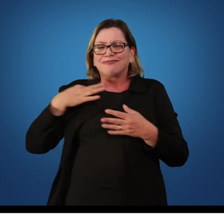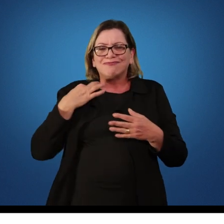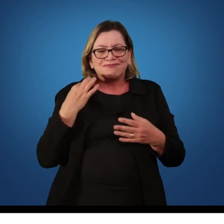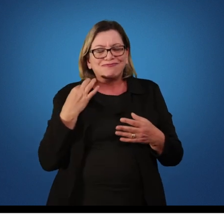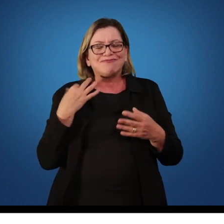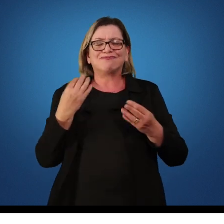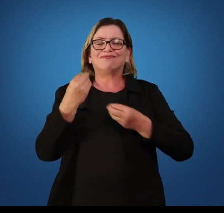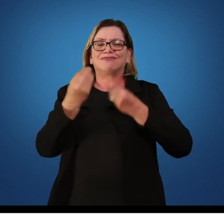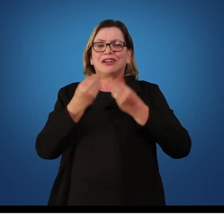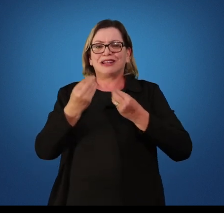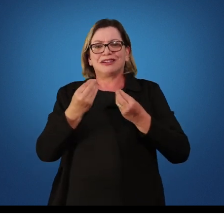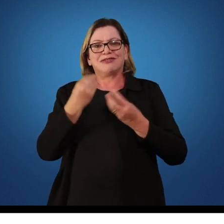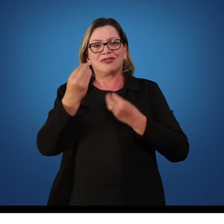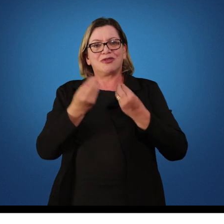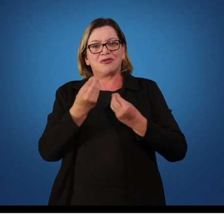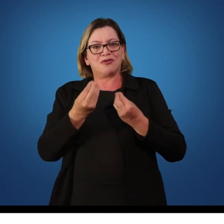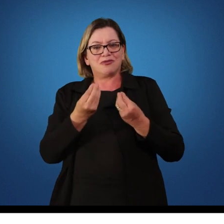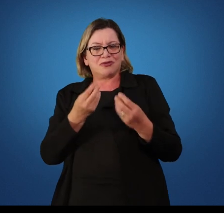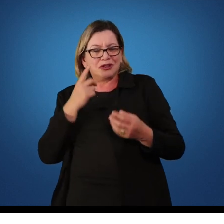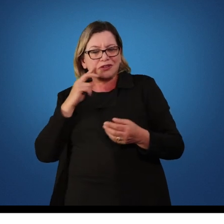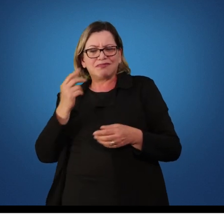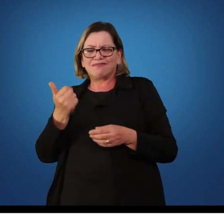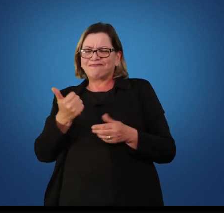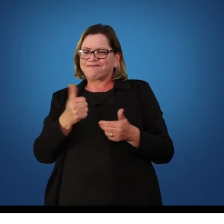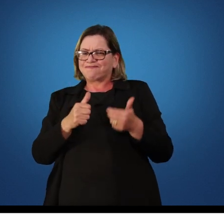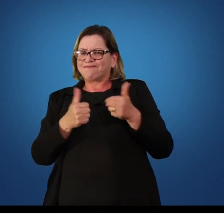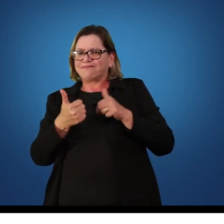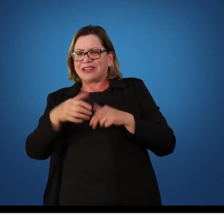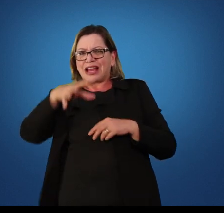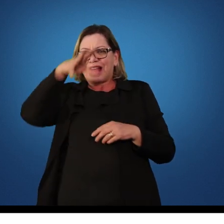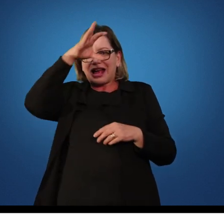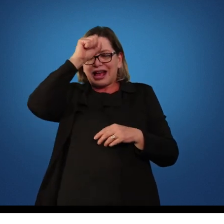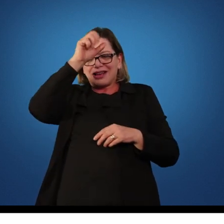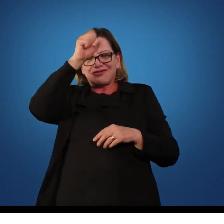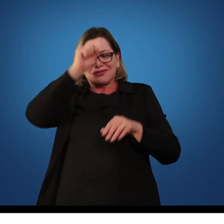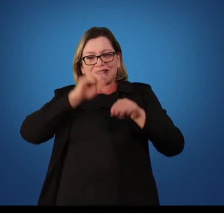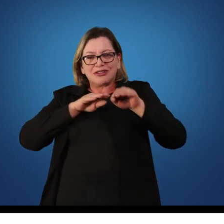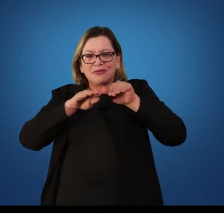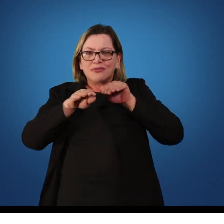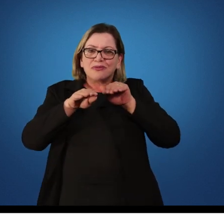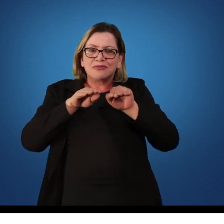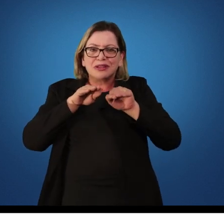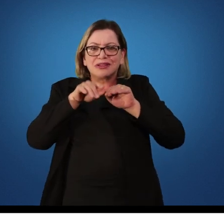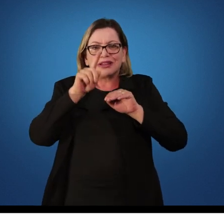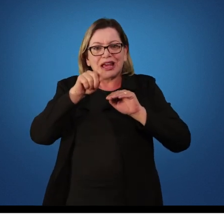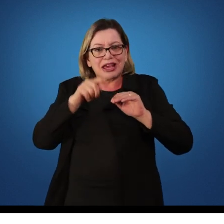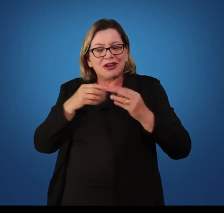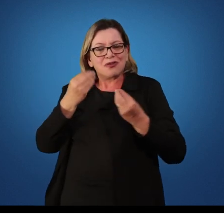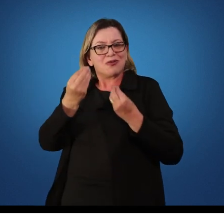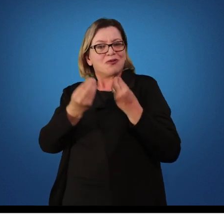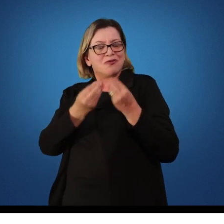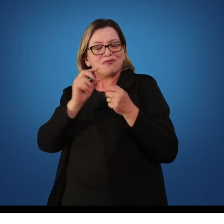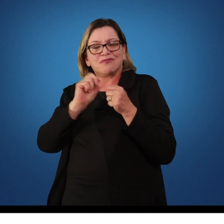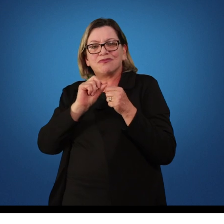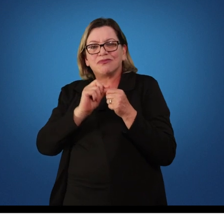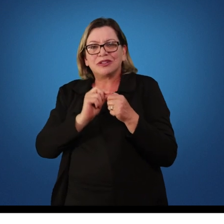Uma forma de a gente avaliar a aprendizagem motora é por meio do desempenho. Então, são